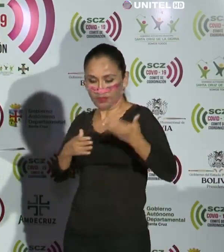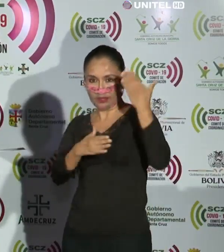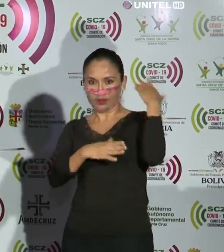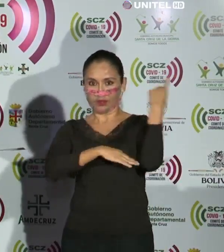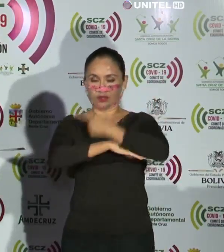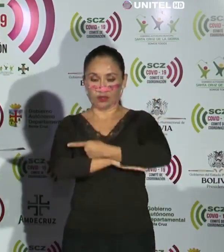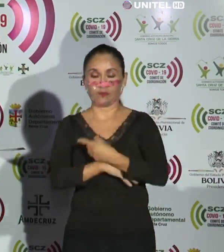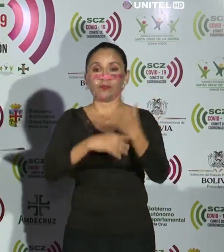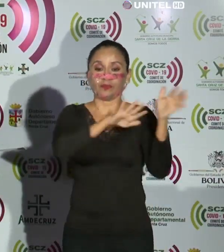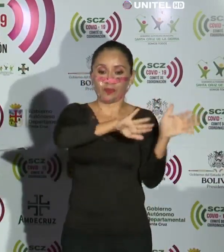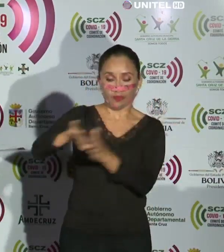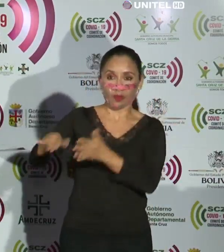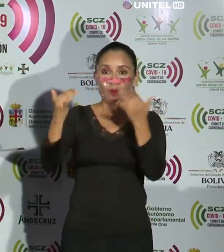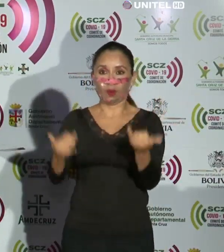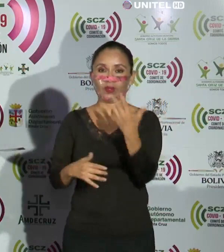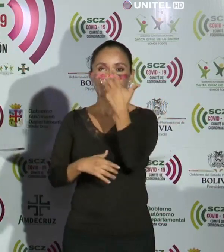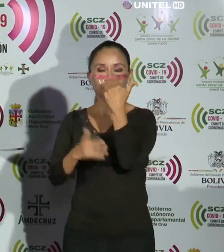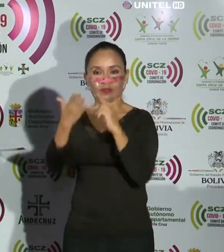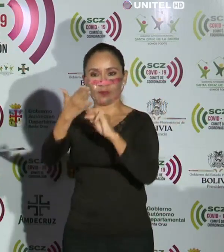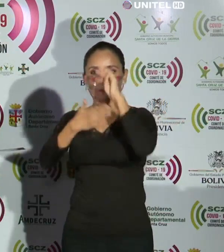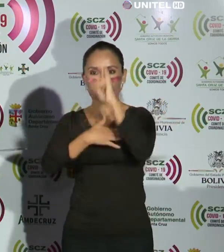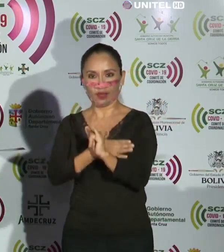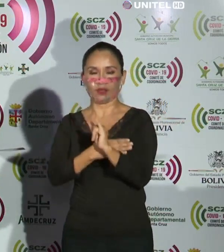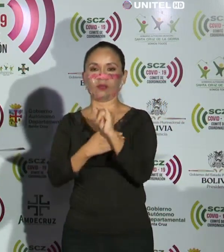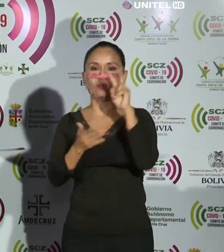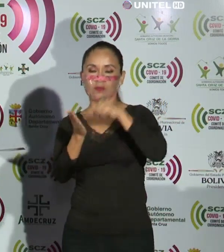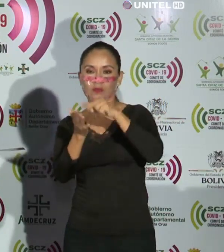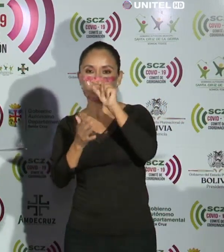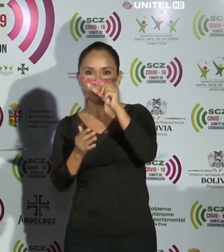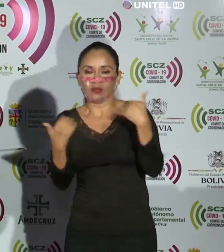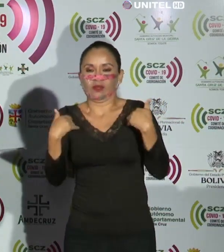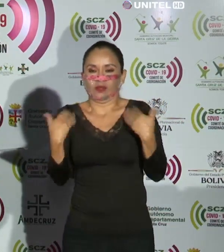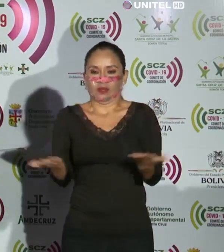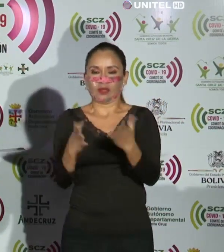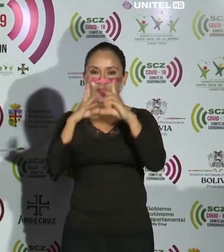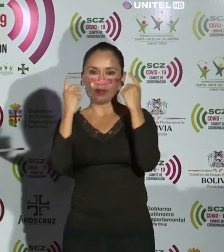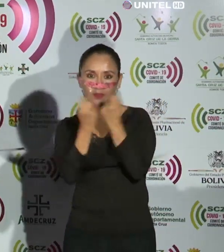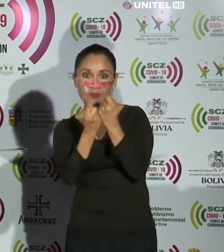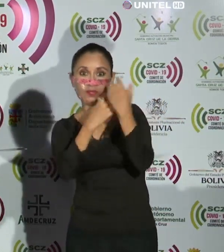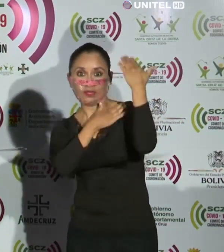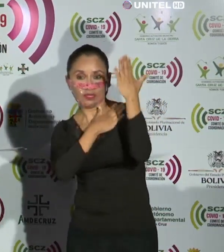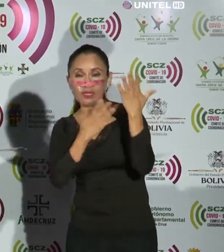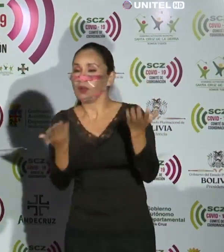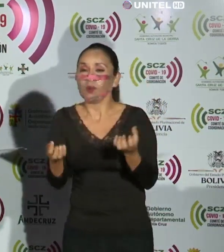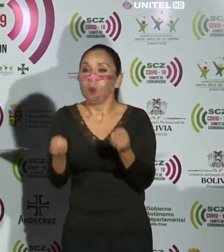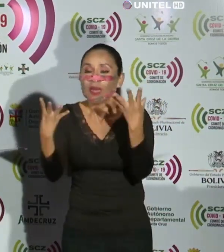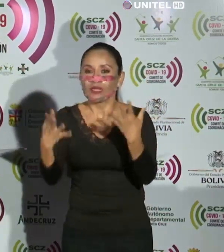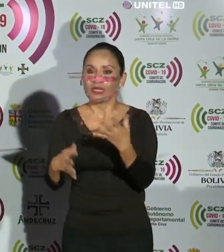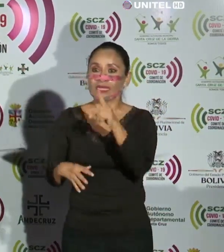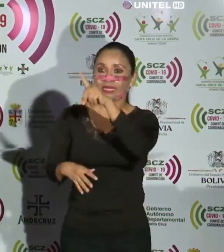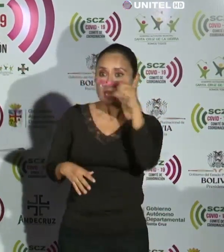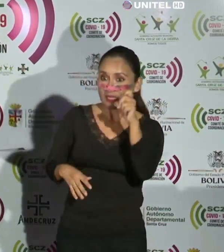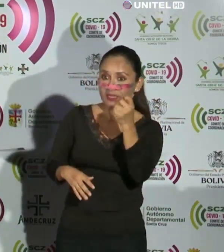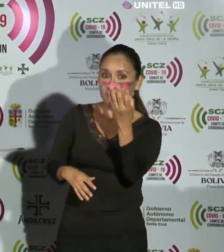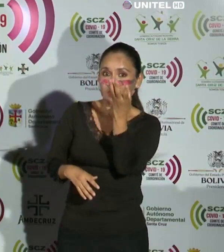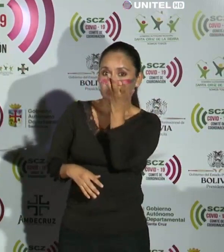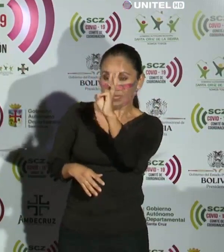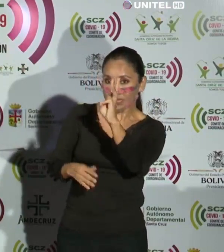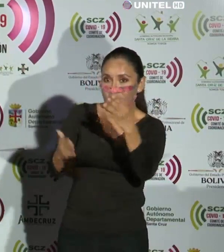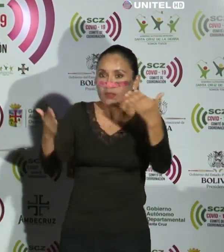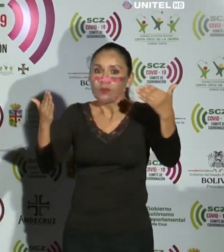de mayo del año 2020, tenemos en el departamento de Santa Cruz 116